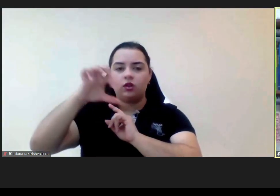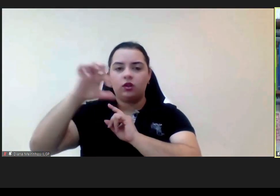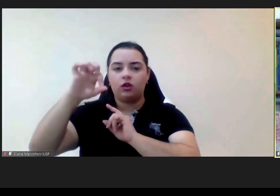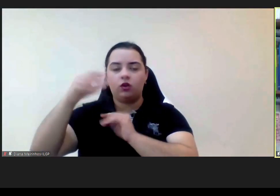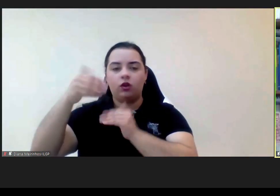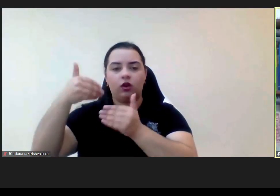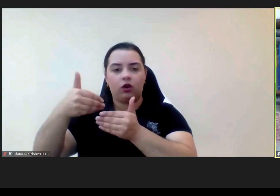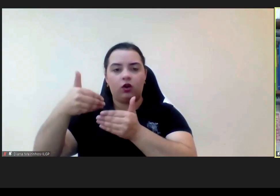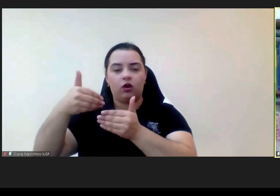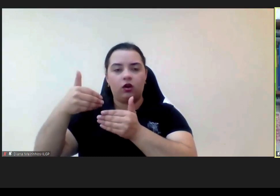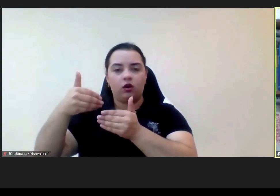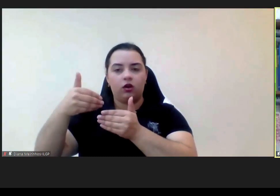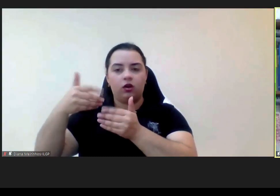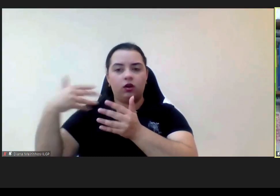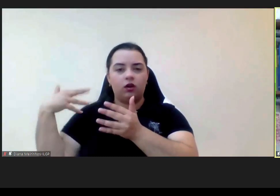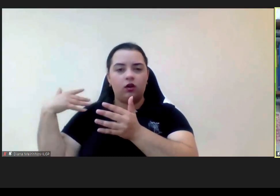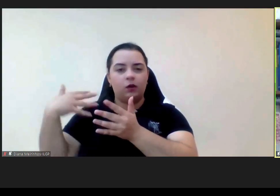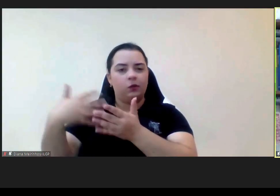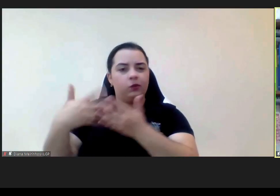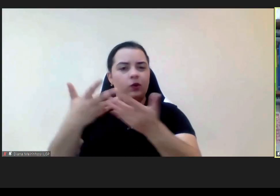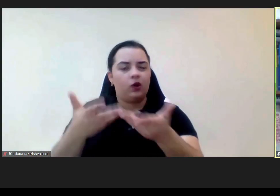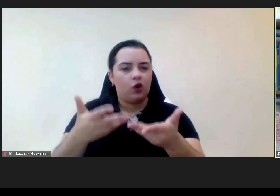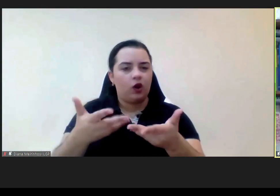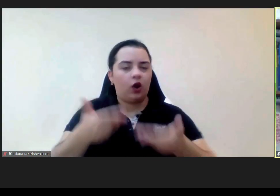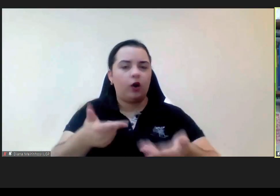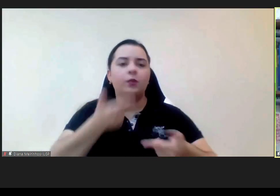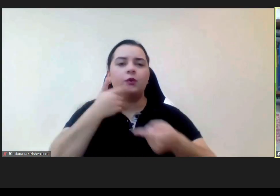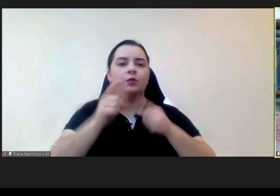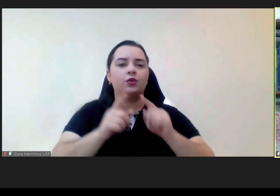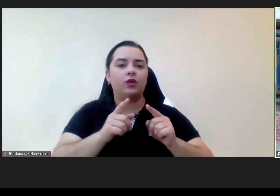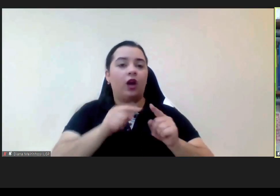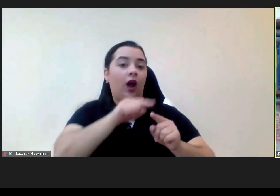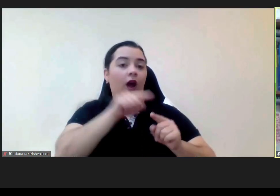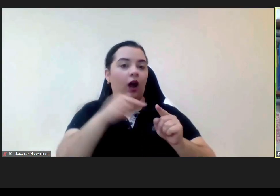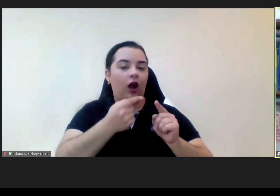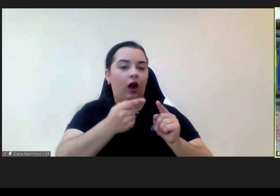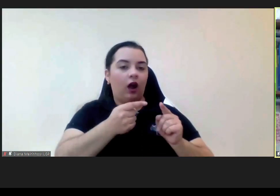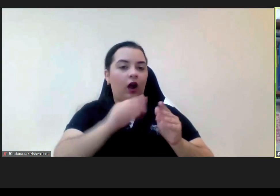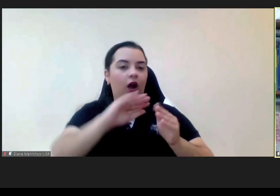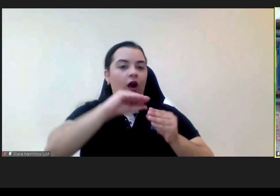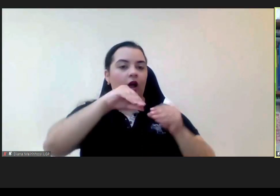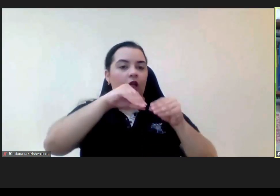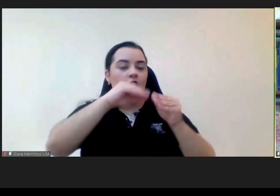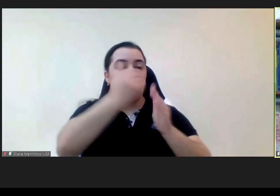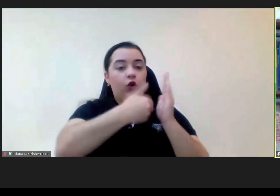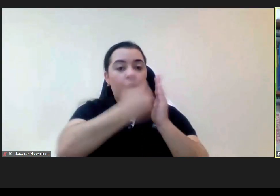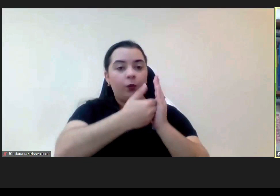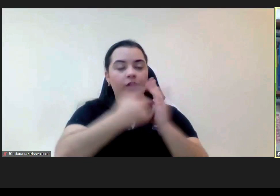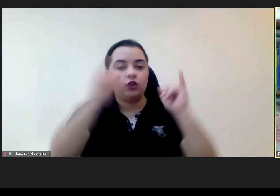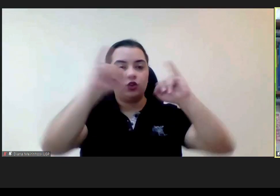que já há convenções internacionais por exemplo a convenção de Lanzarote preconiza